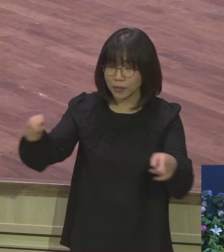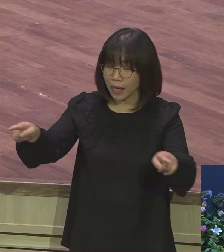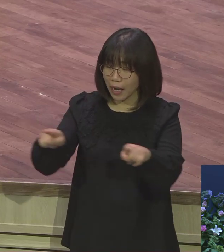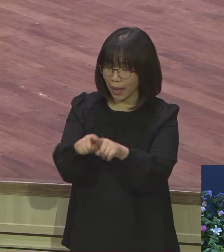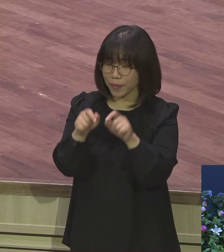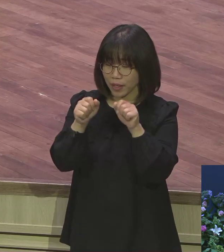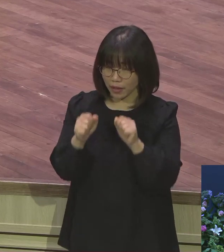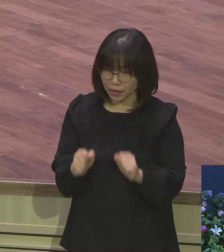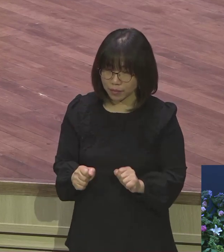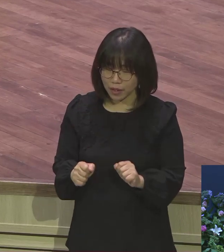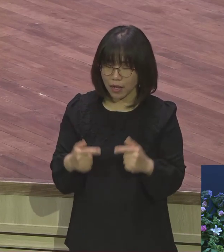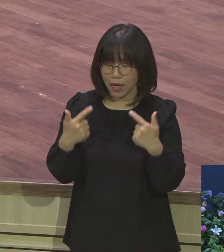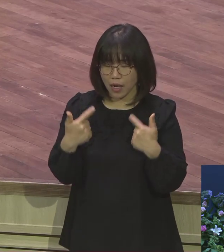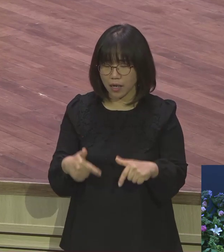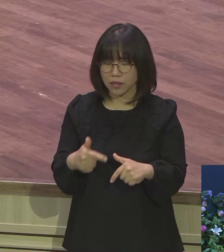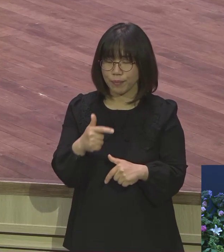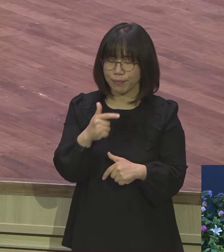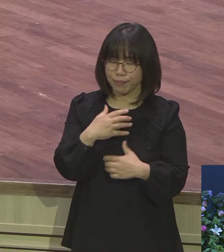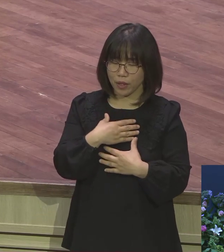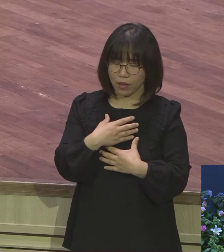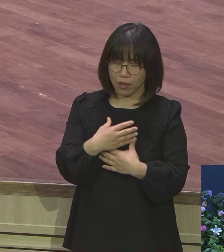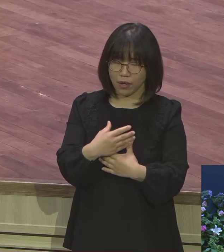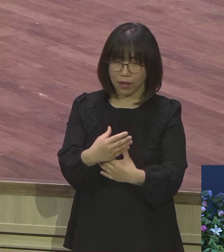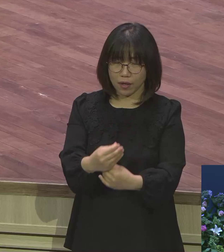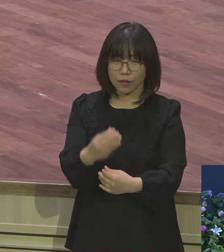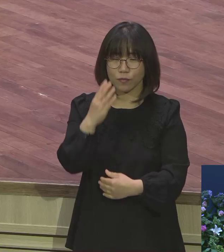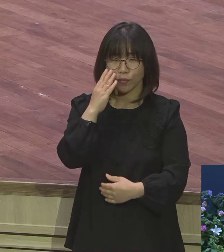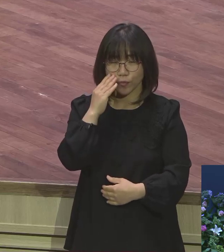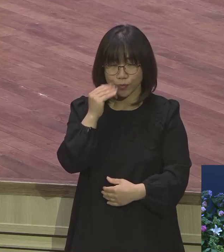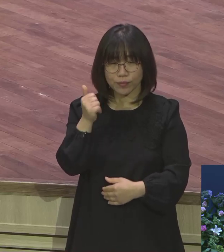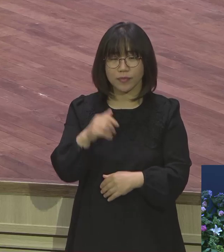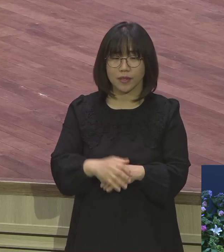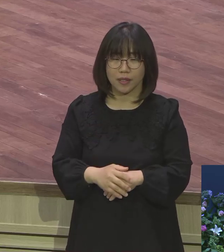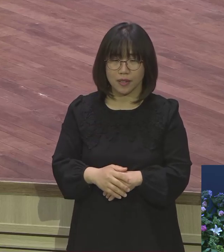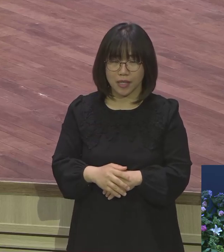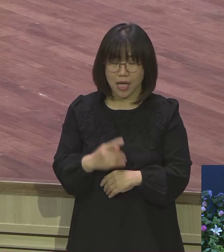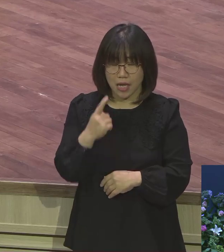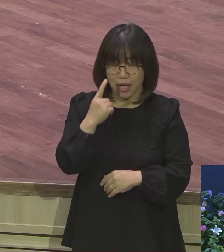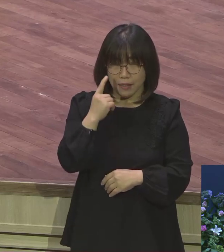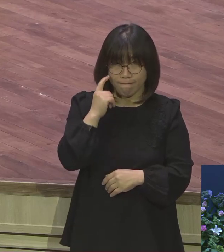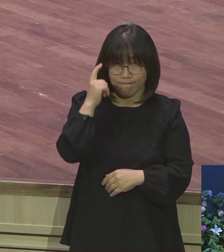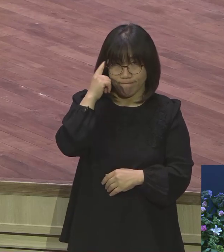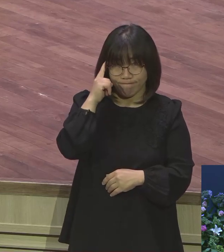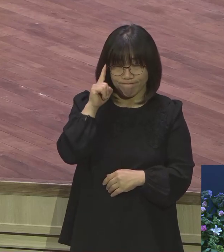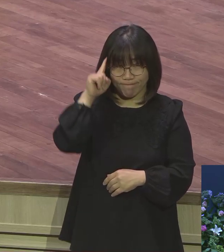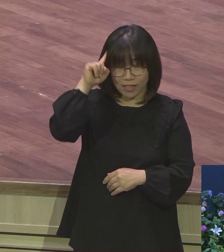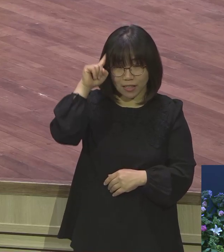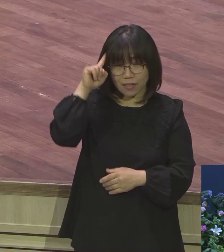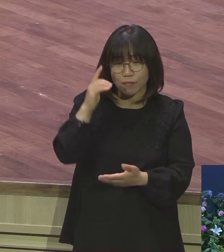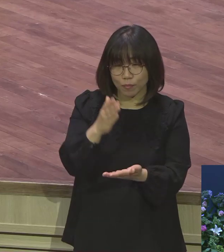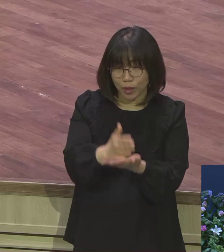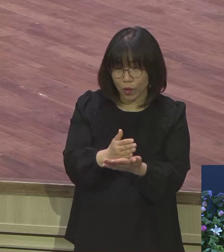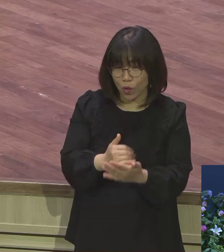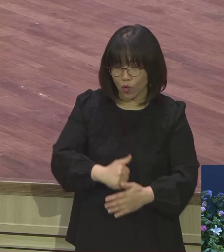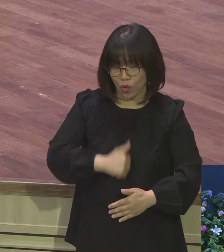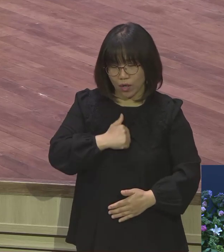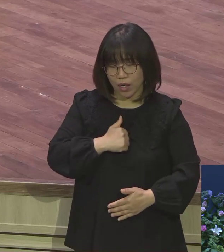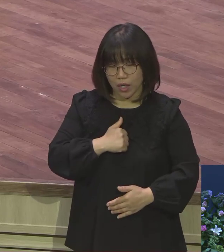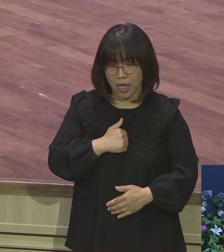불안하게 살 필요가 짜증내면서 화내면서 그렇게 따지면서 살 필요가 뭐 있어요 그거 다 속은 줄 아시고